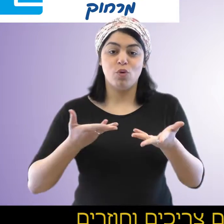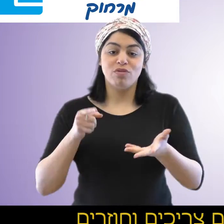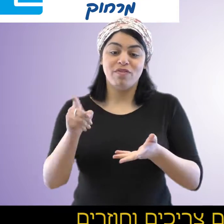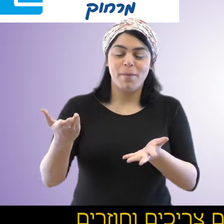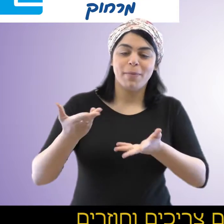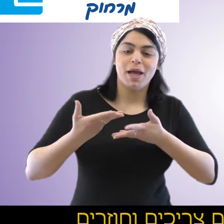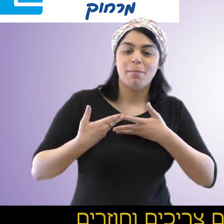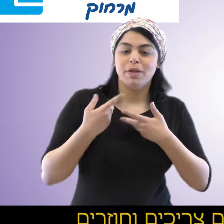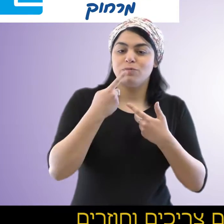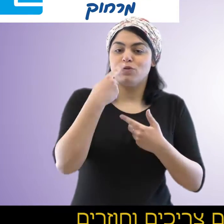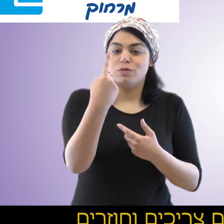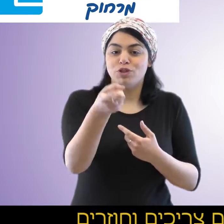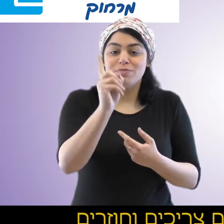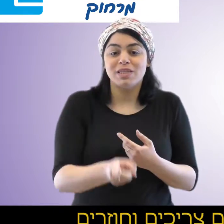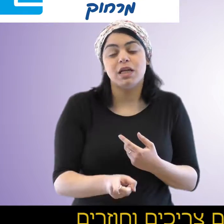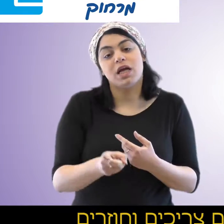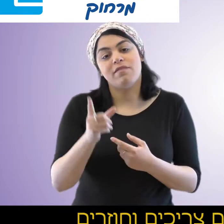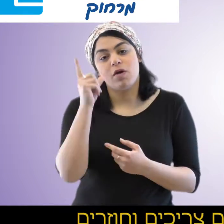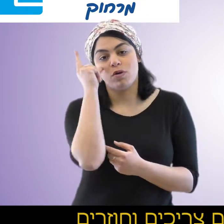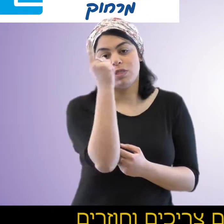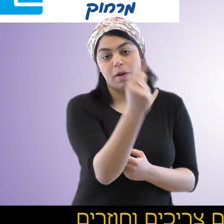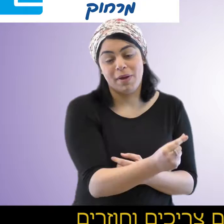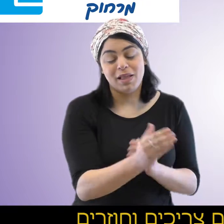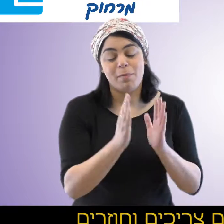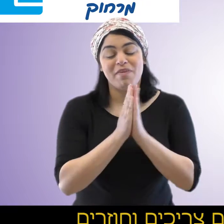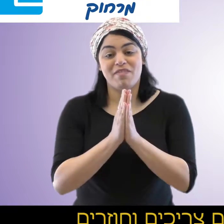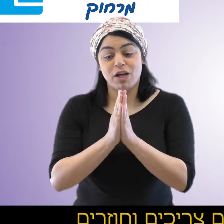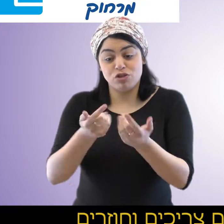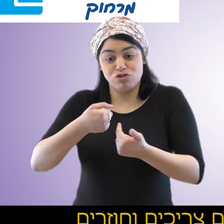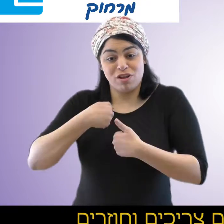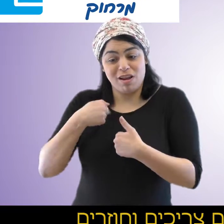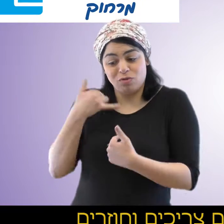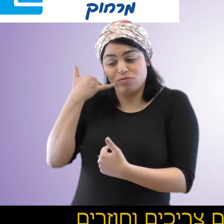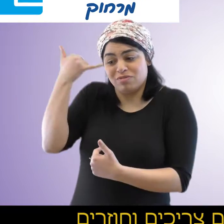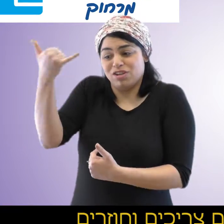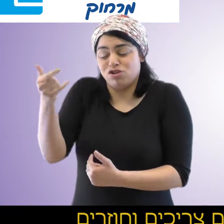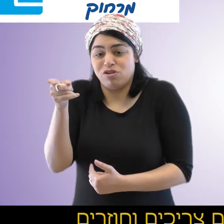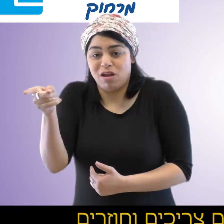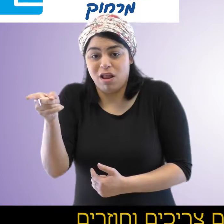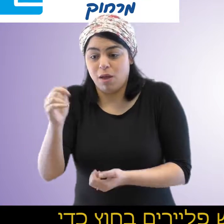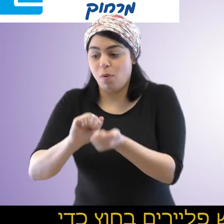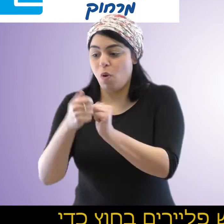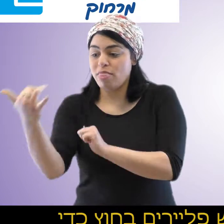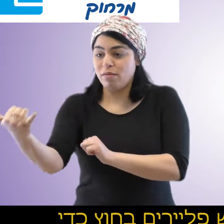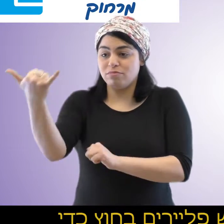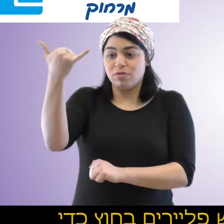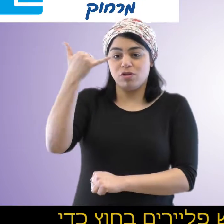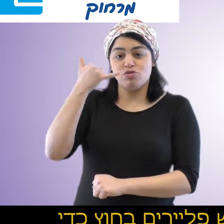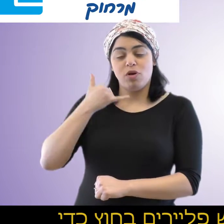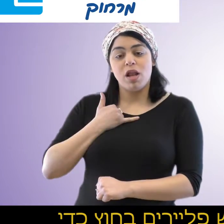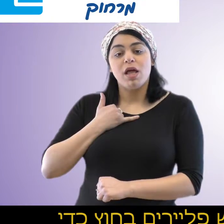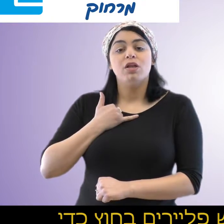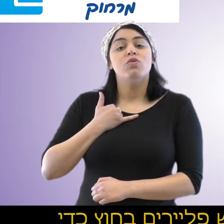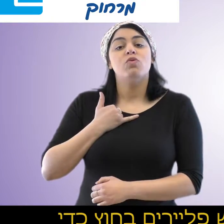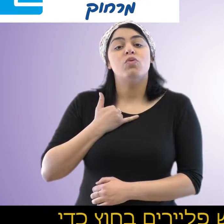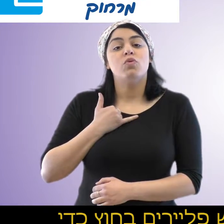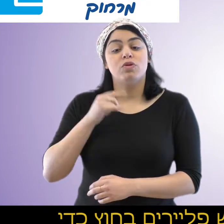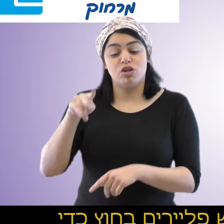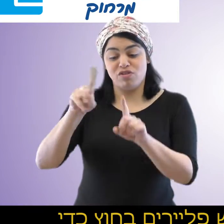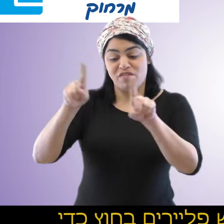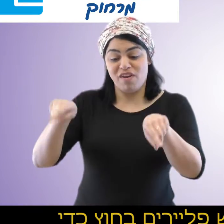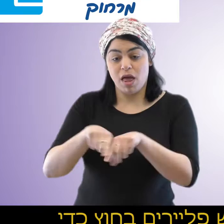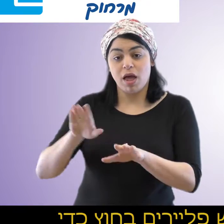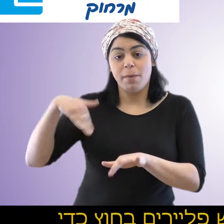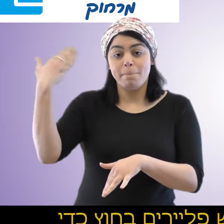שירות, והם מקבלים מה שהם זוכרים וחוזרים הביתה. בבקשה שאנחנו נפנה אליכם ואפילו תפנו אתם אלינו, יש פליירים